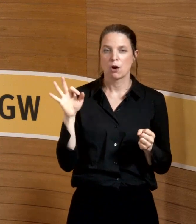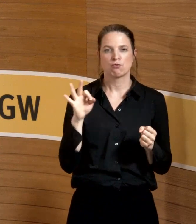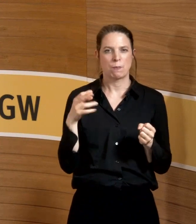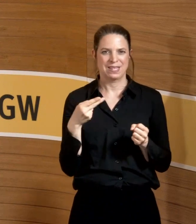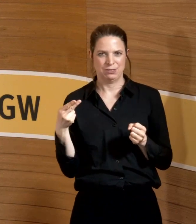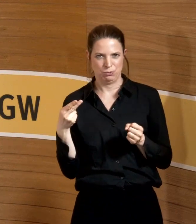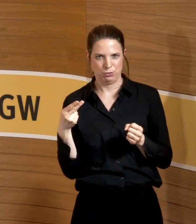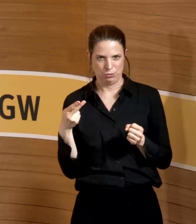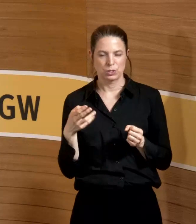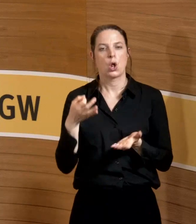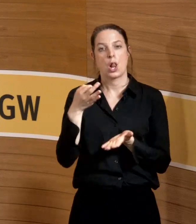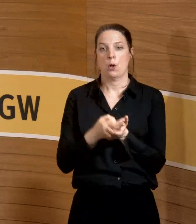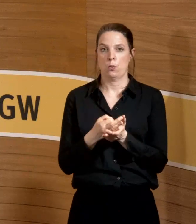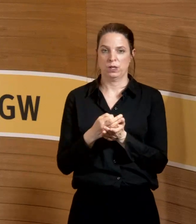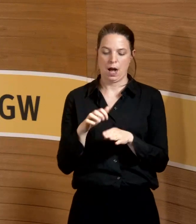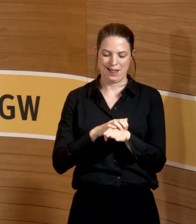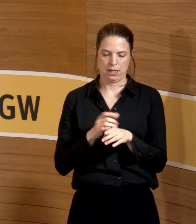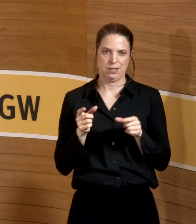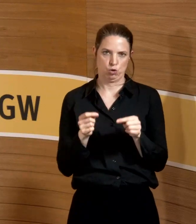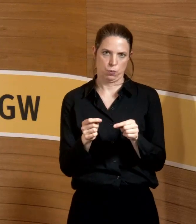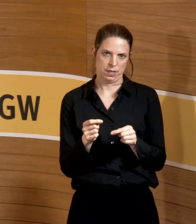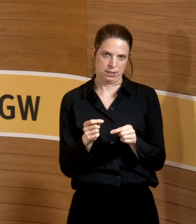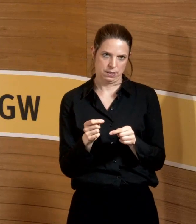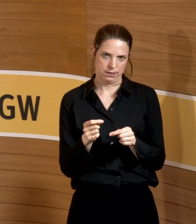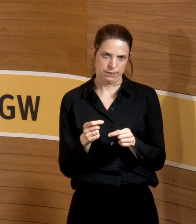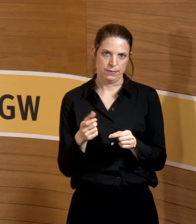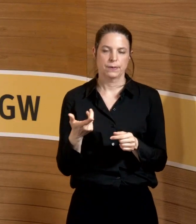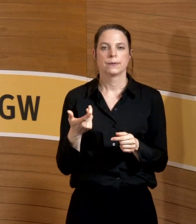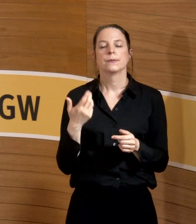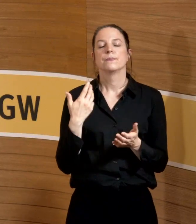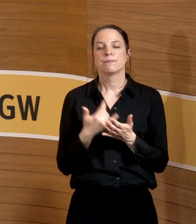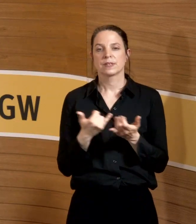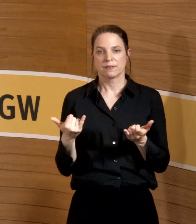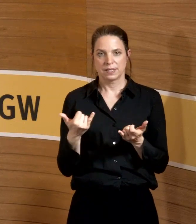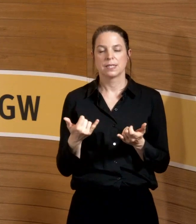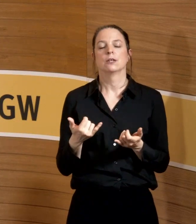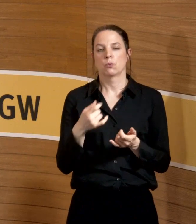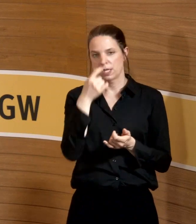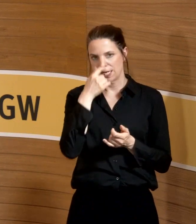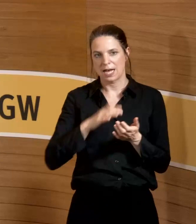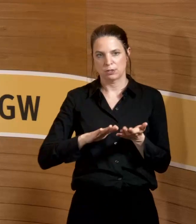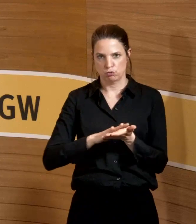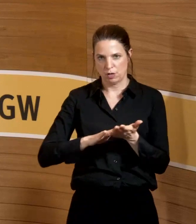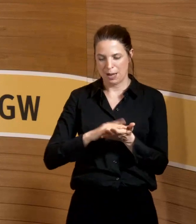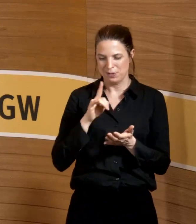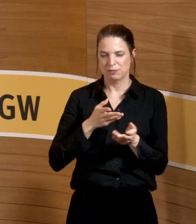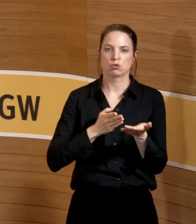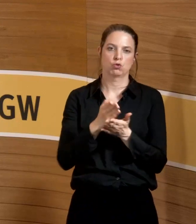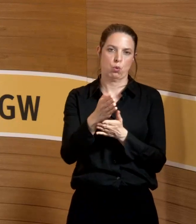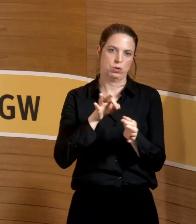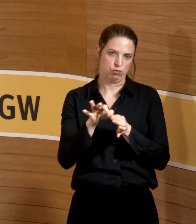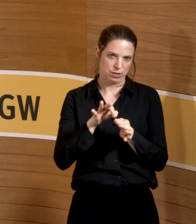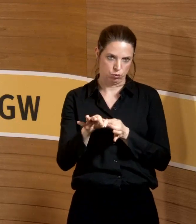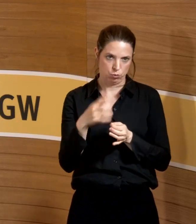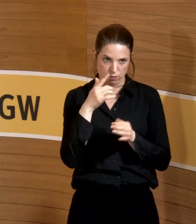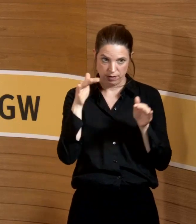lokales Kanzerogen. Es arbeitet über eine chronische Entzündung der Nasenschleimhaut. Und um eine chronische Entzündung der